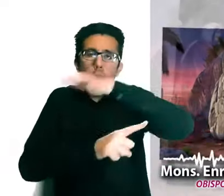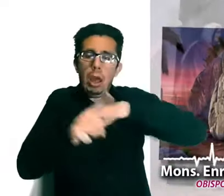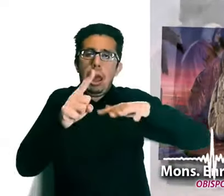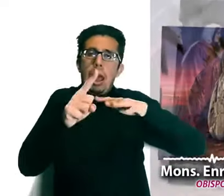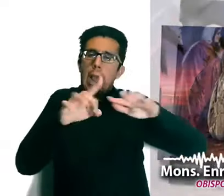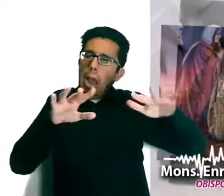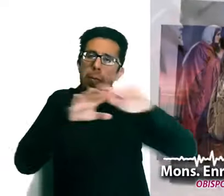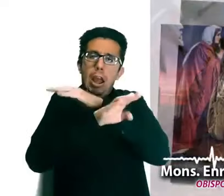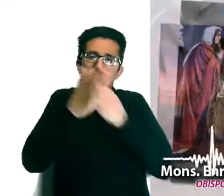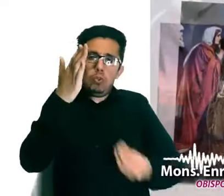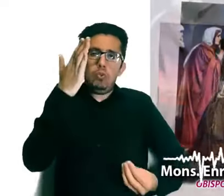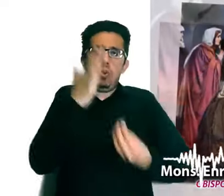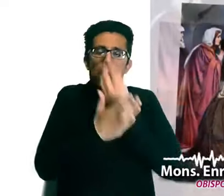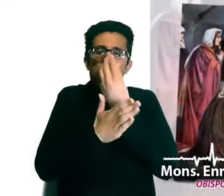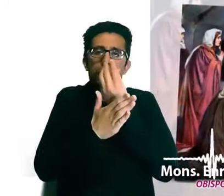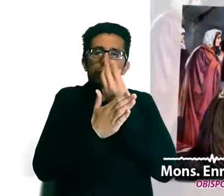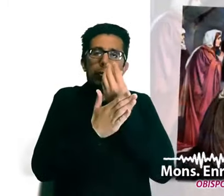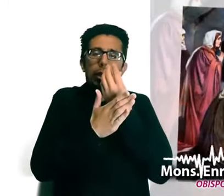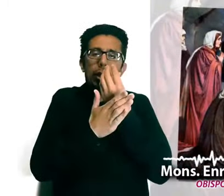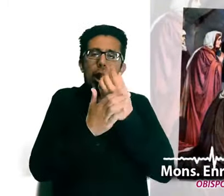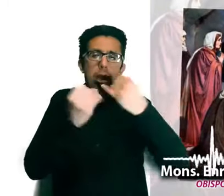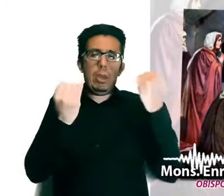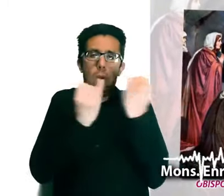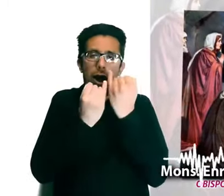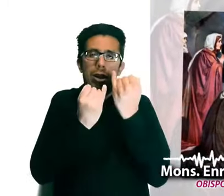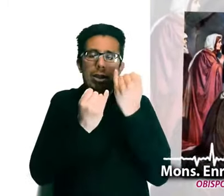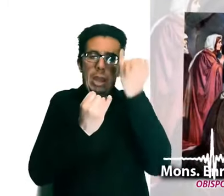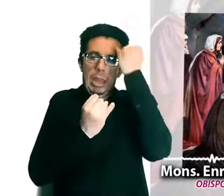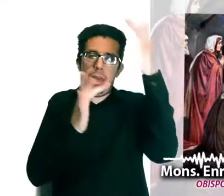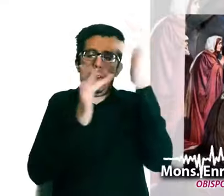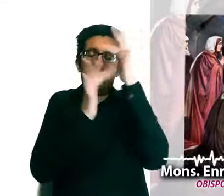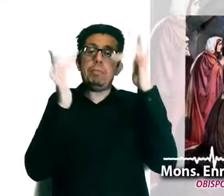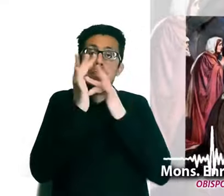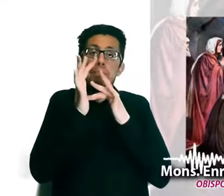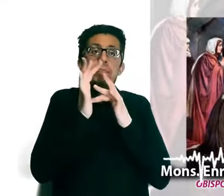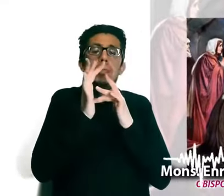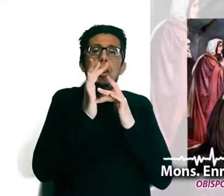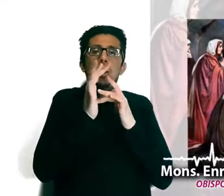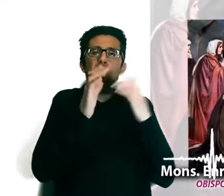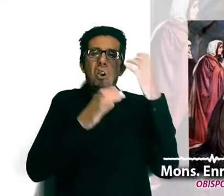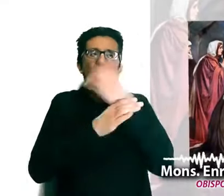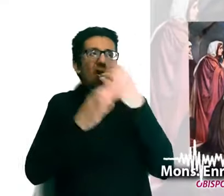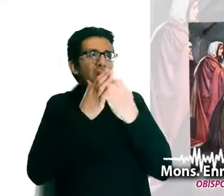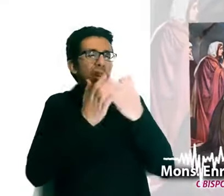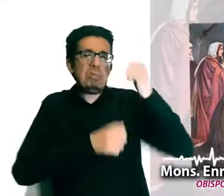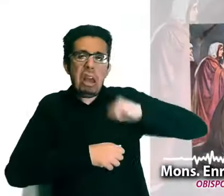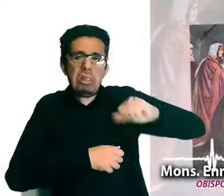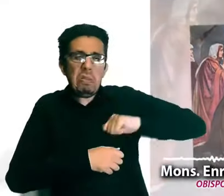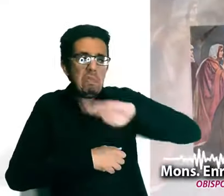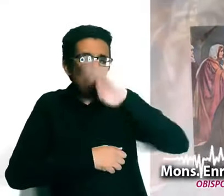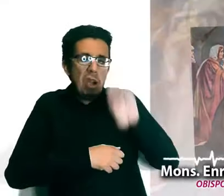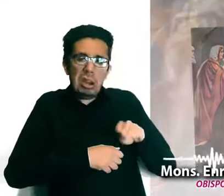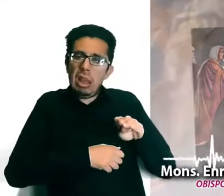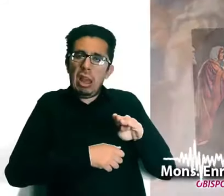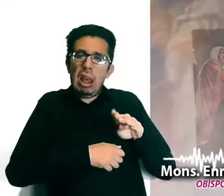propuesto por Jesús. Deben destruir las ataduras de lo antiguo y de la muerte, del